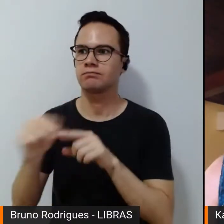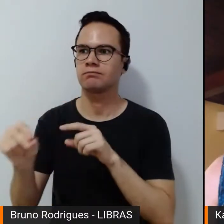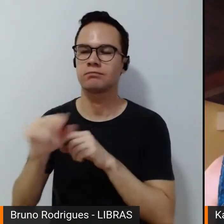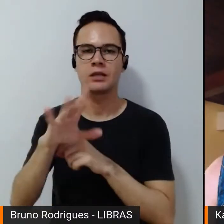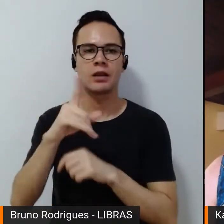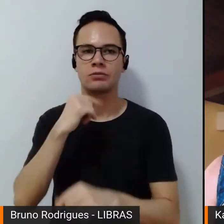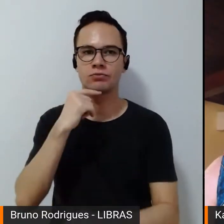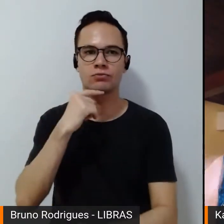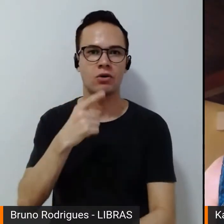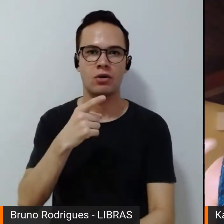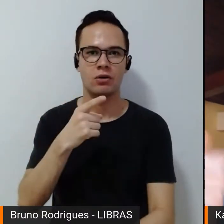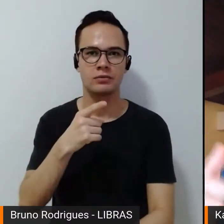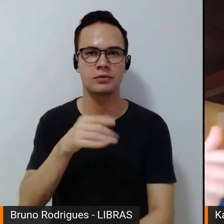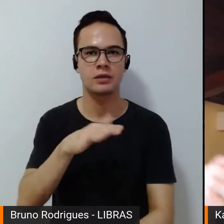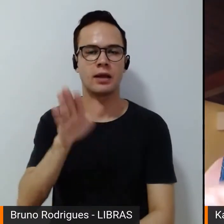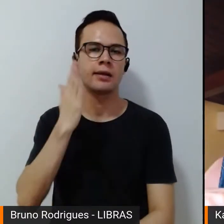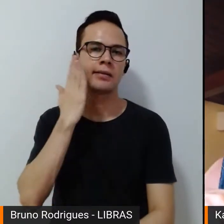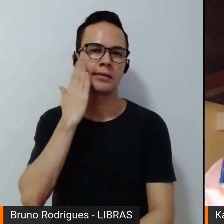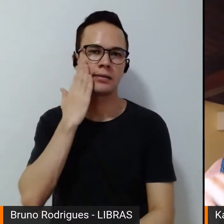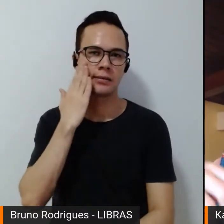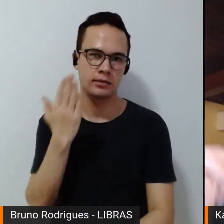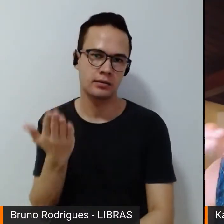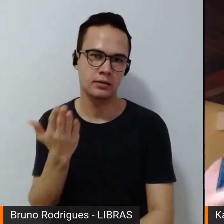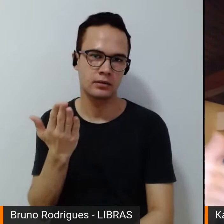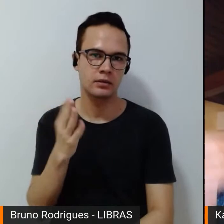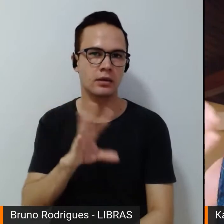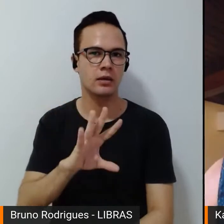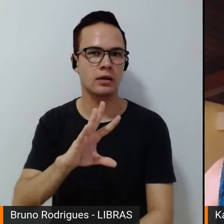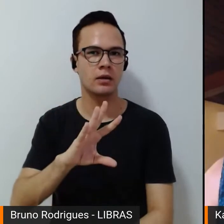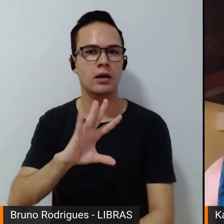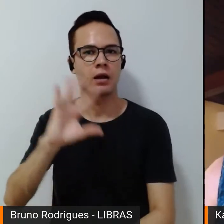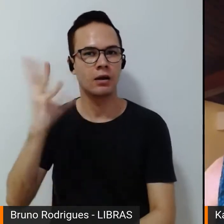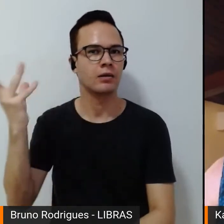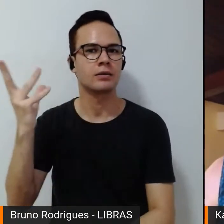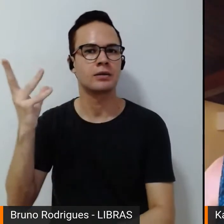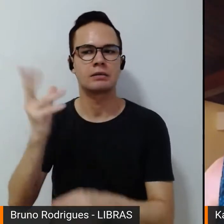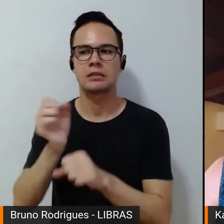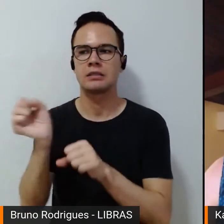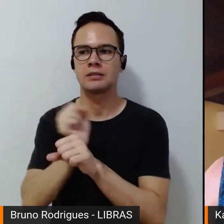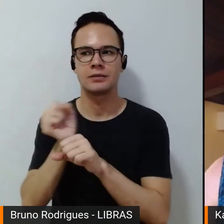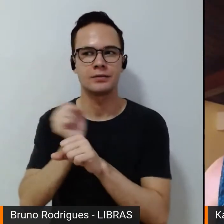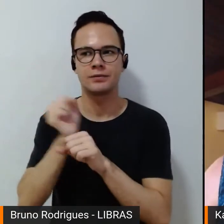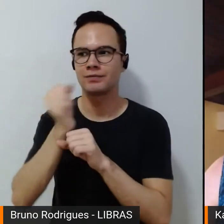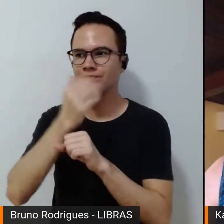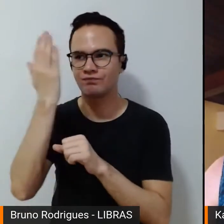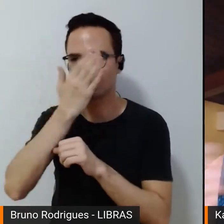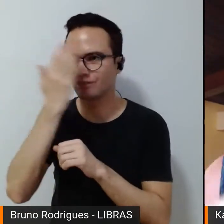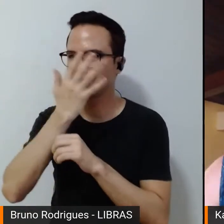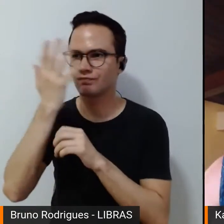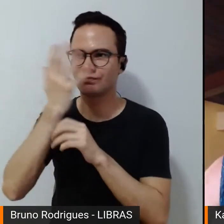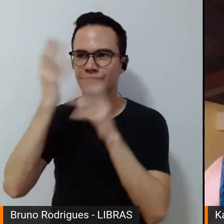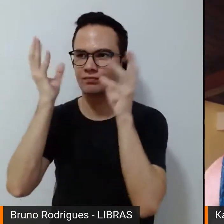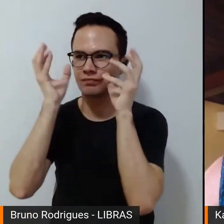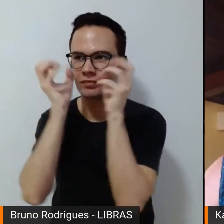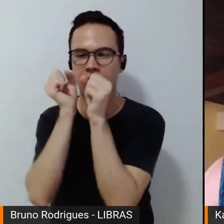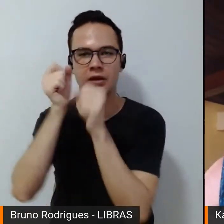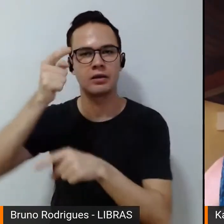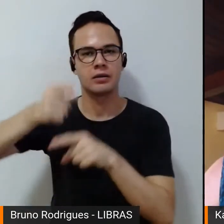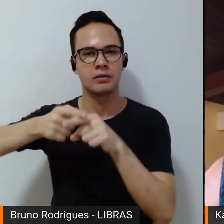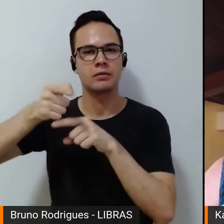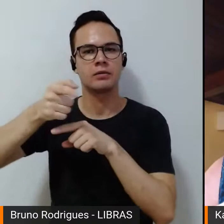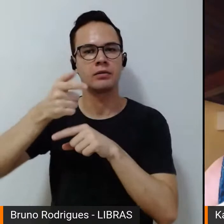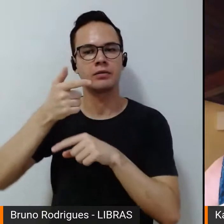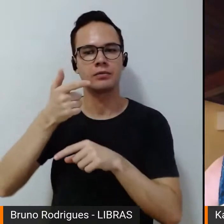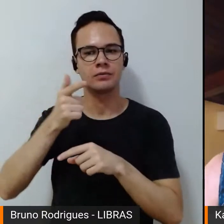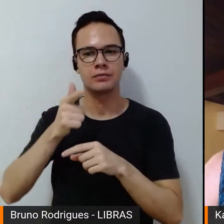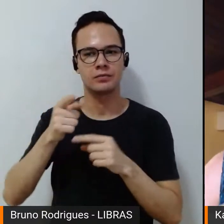subir no pódio, saber que aquilo implicaria em muitos mais anos de invisibilidade em função de um resultado